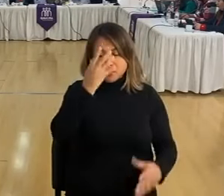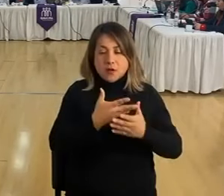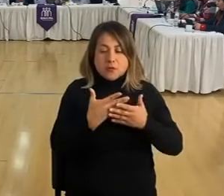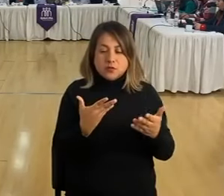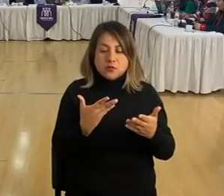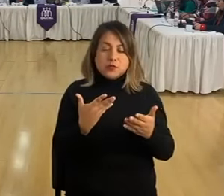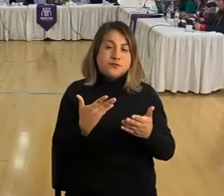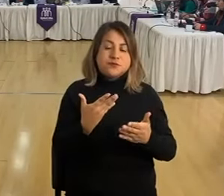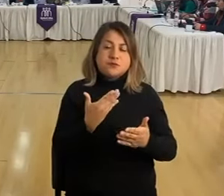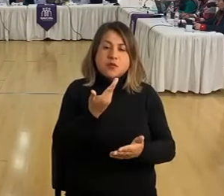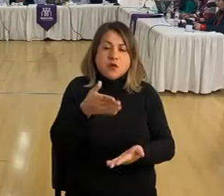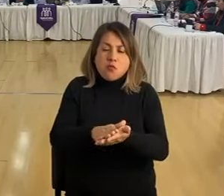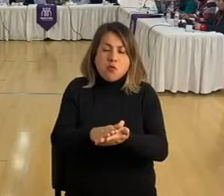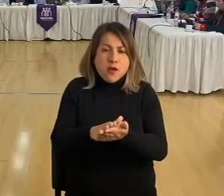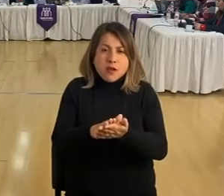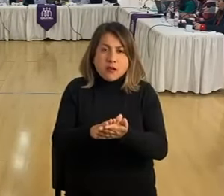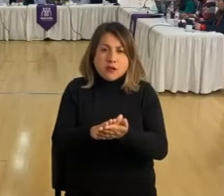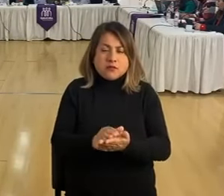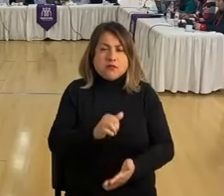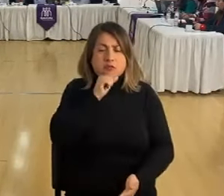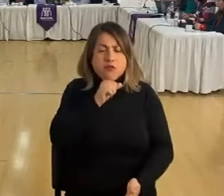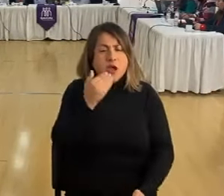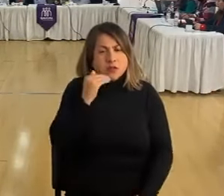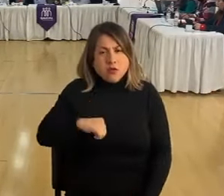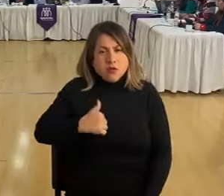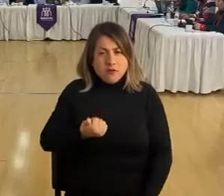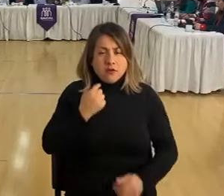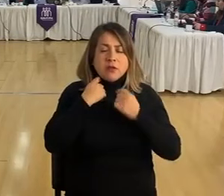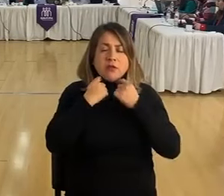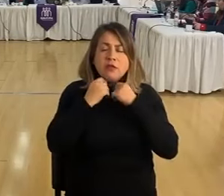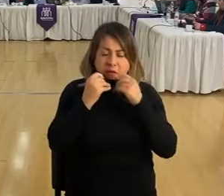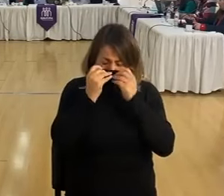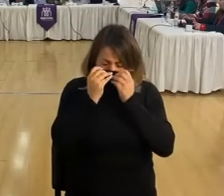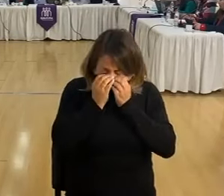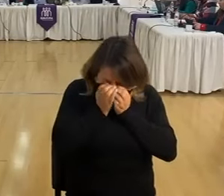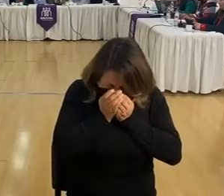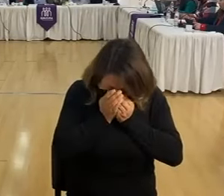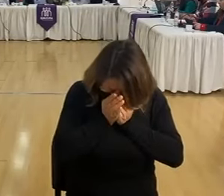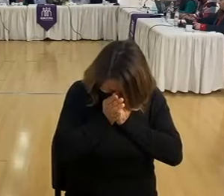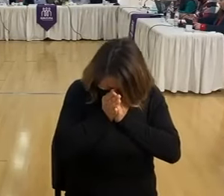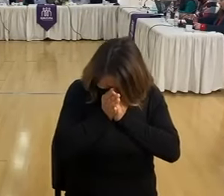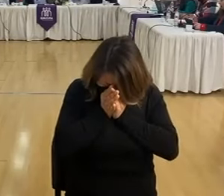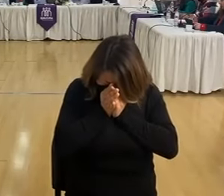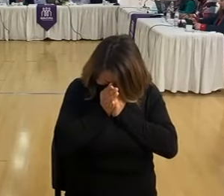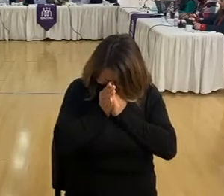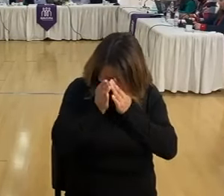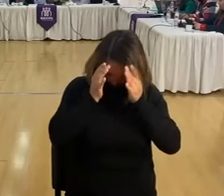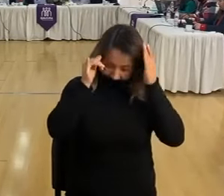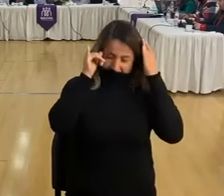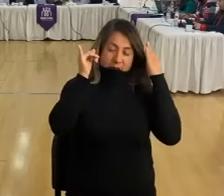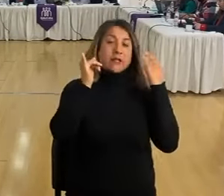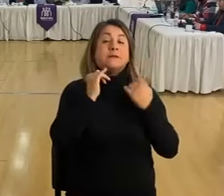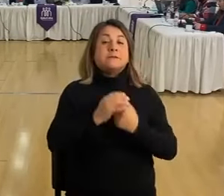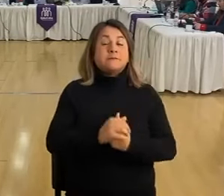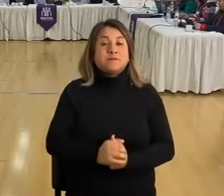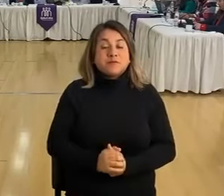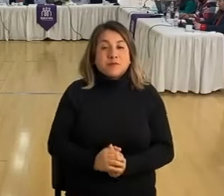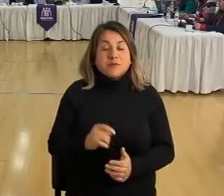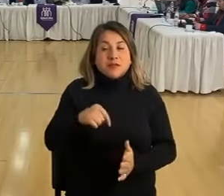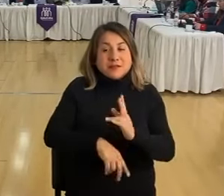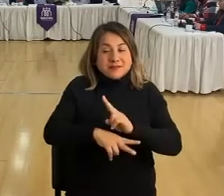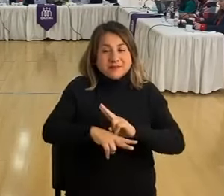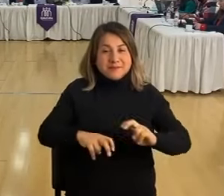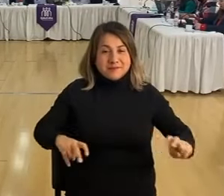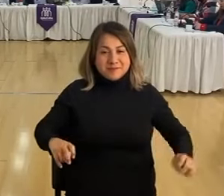de esta esperanza de vida tan corta de Quilicura y las enfermedades que también pudieron estar ligadas. Creo que hay que hacer un ejercicio de análisis